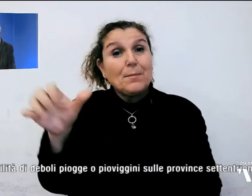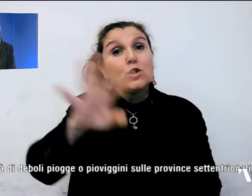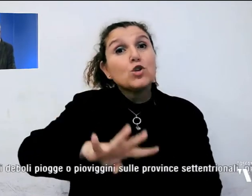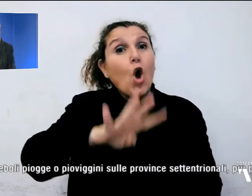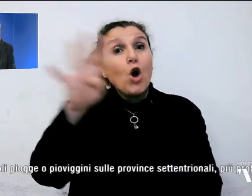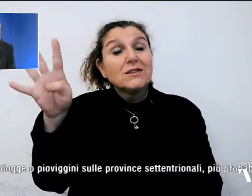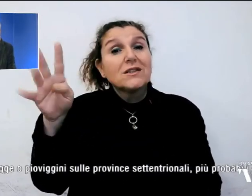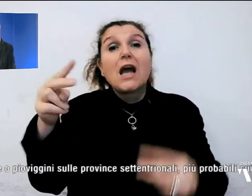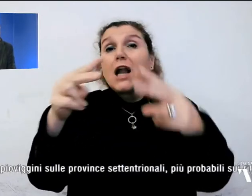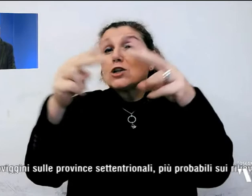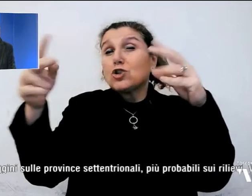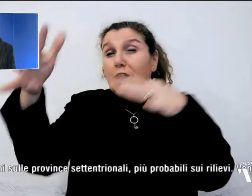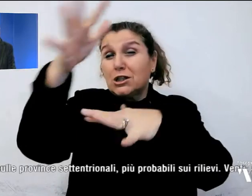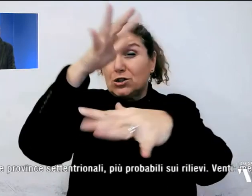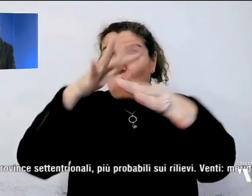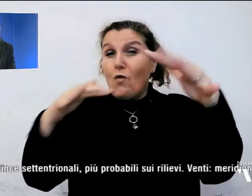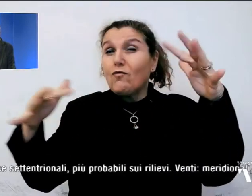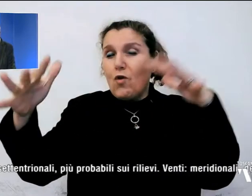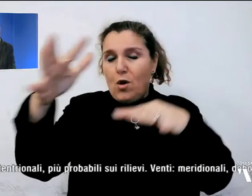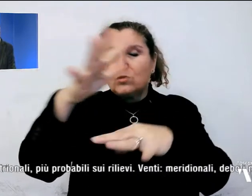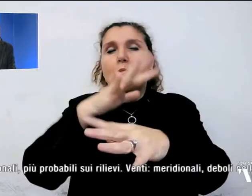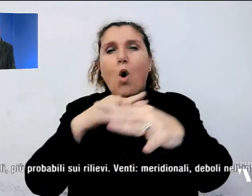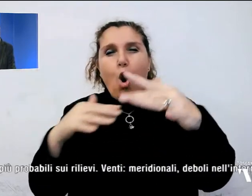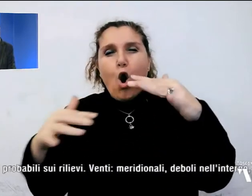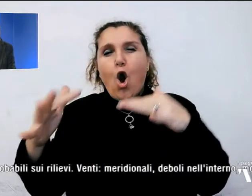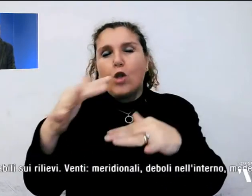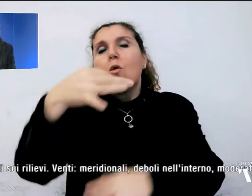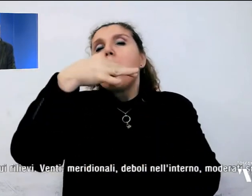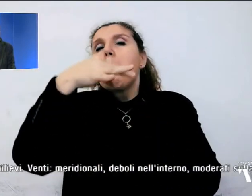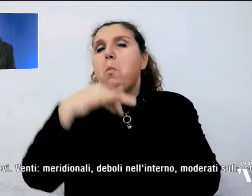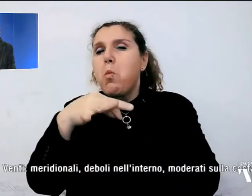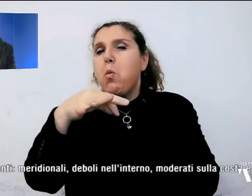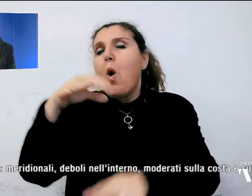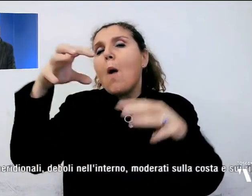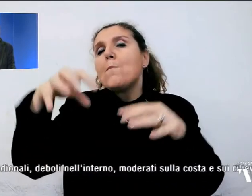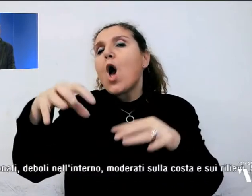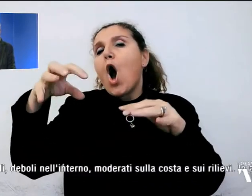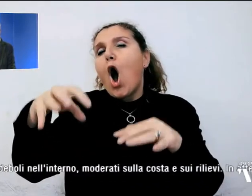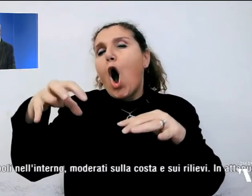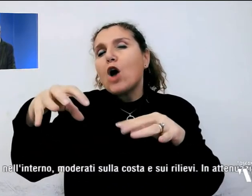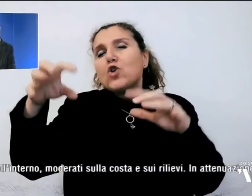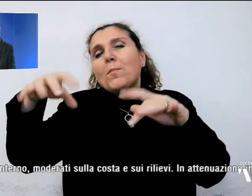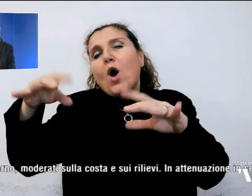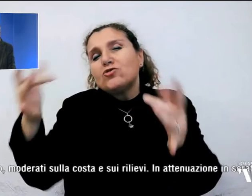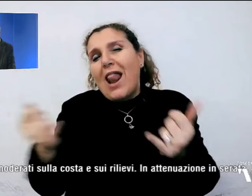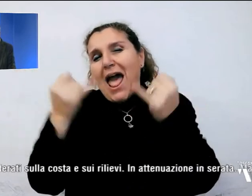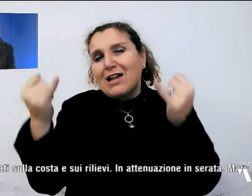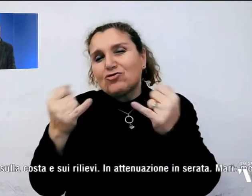sarà nuvoloso o molto nuvoloso, possibilità di deboli piogge o piovigili sulle province